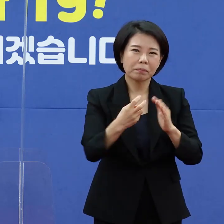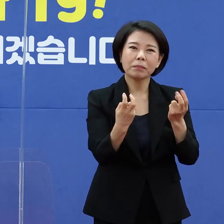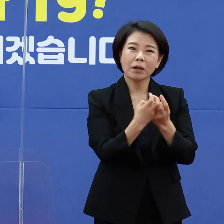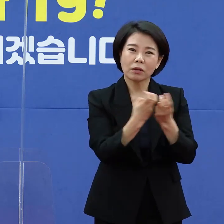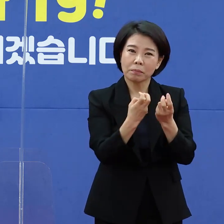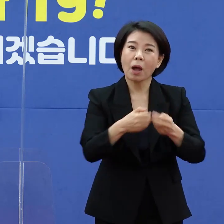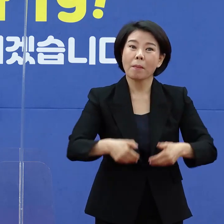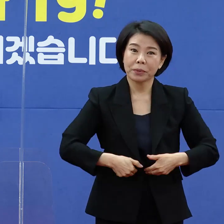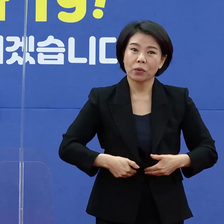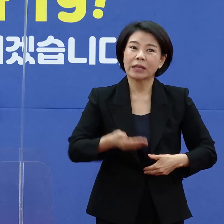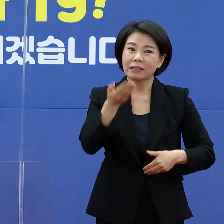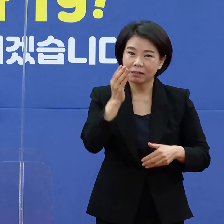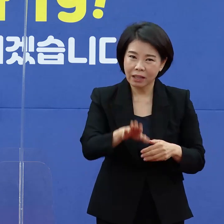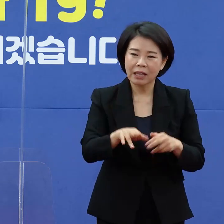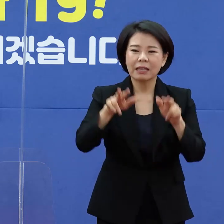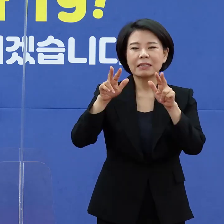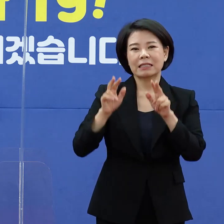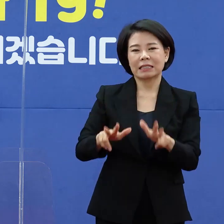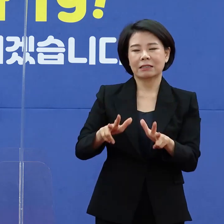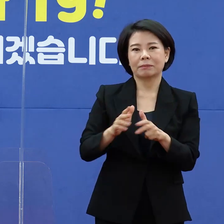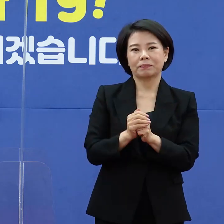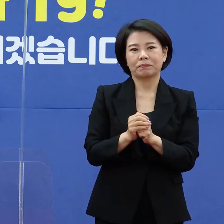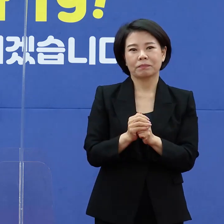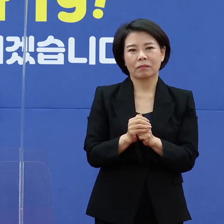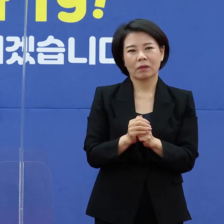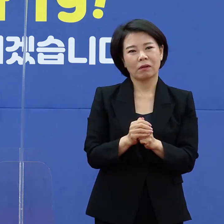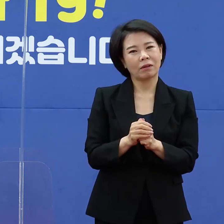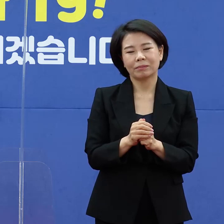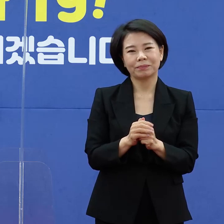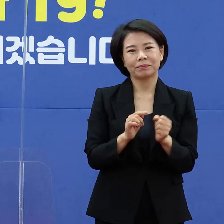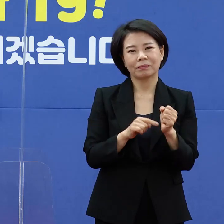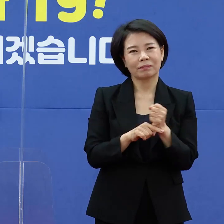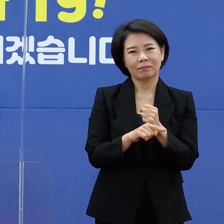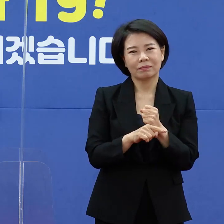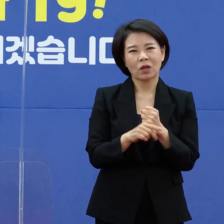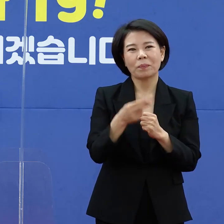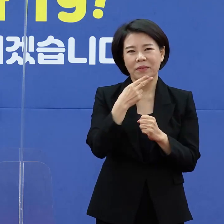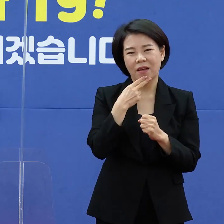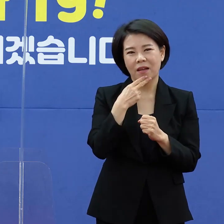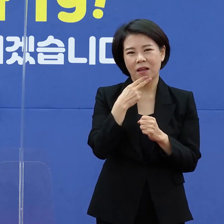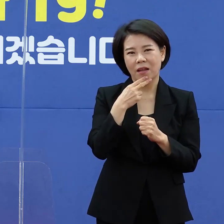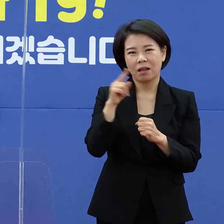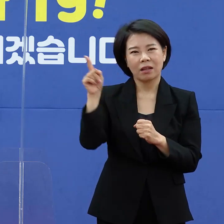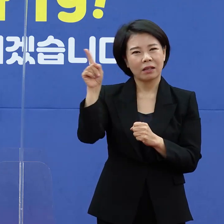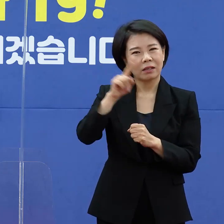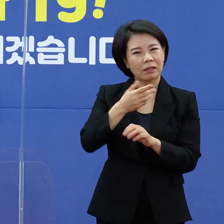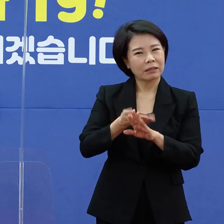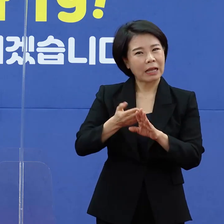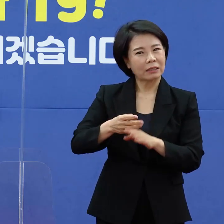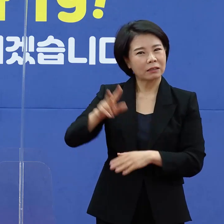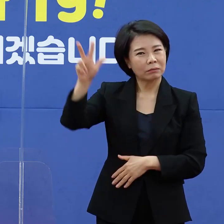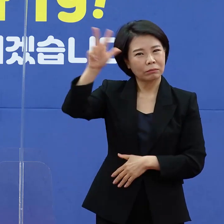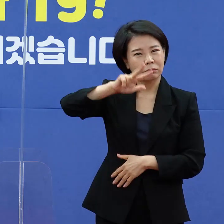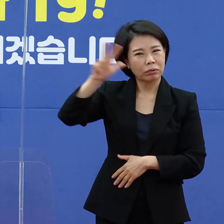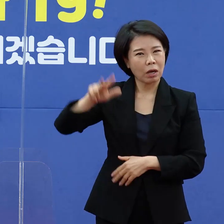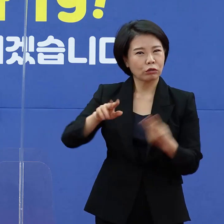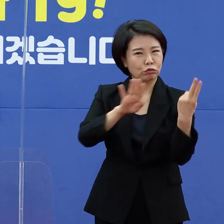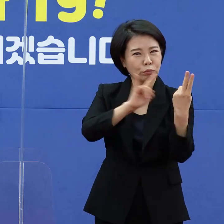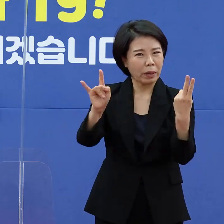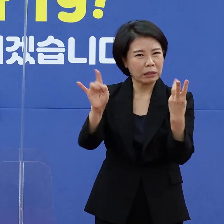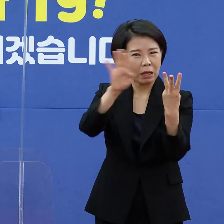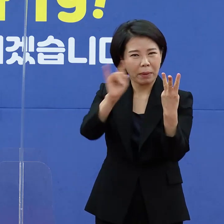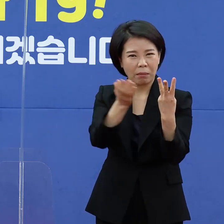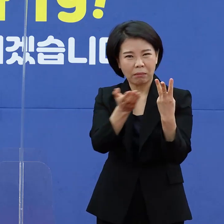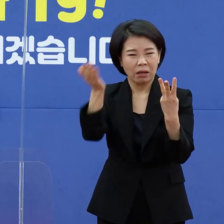지금은 그렇게 의미가 없다는 게 어느 시도는 이제 불과 며칠 만에 더블링 그러니까 2배 이상